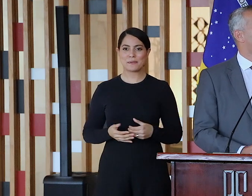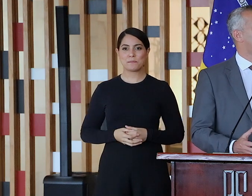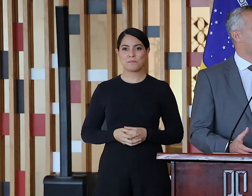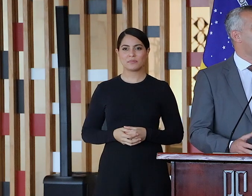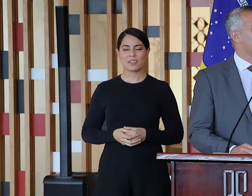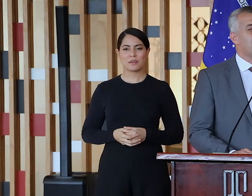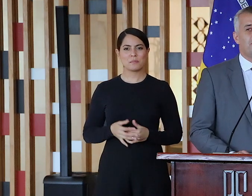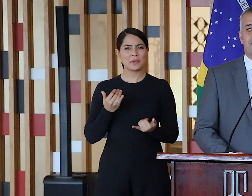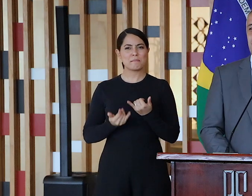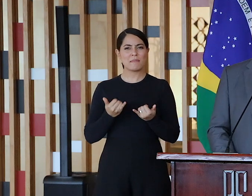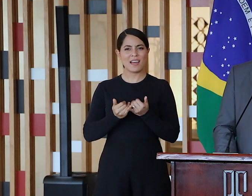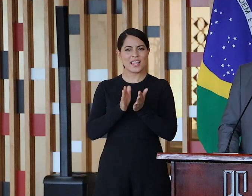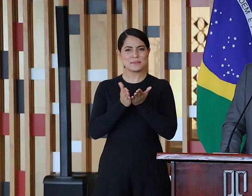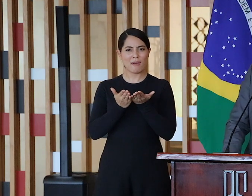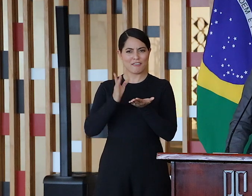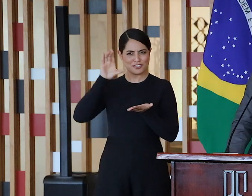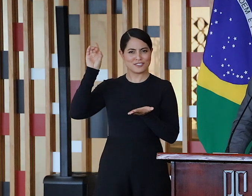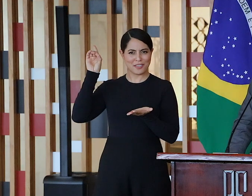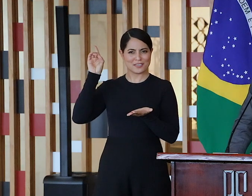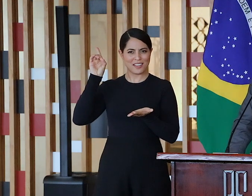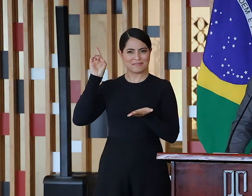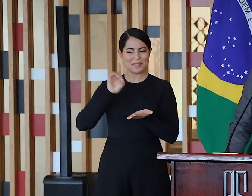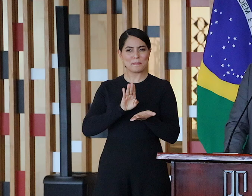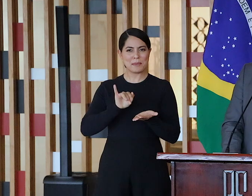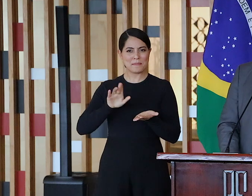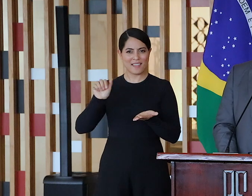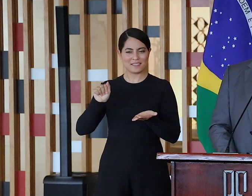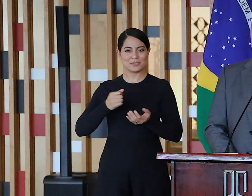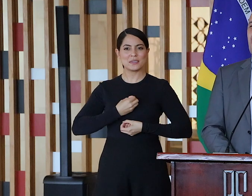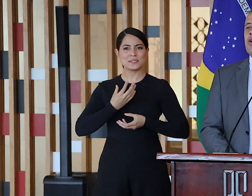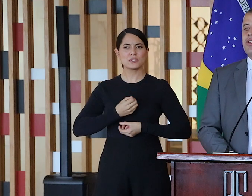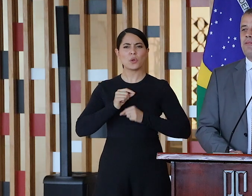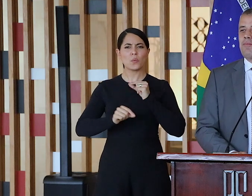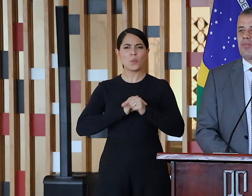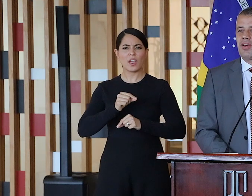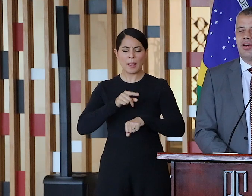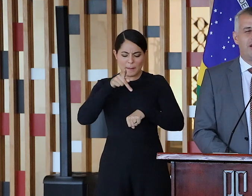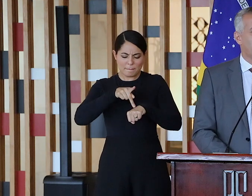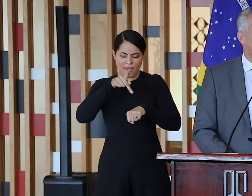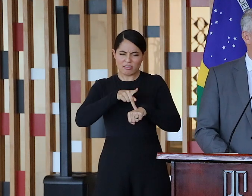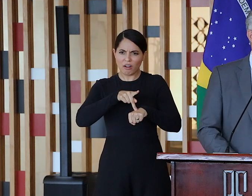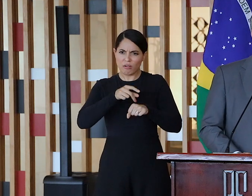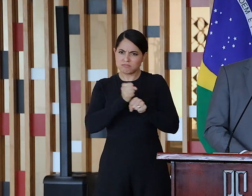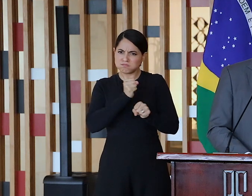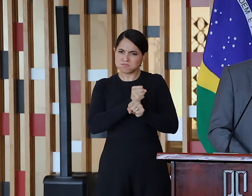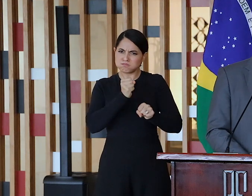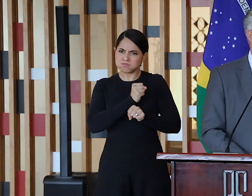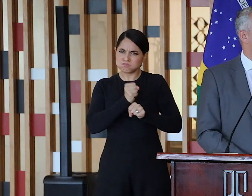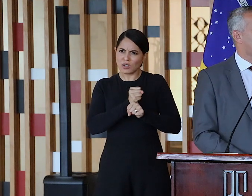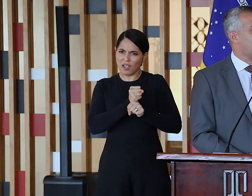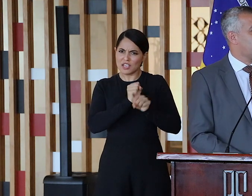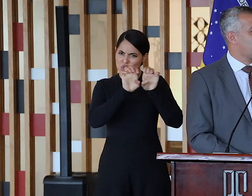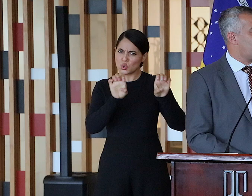quase que bíblica essa nossa ação aqui hoje, porque é bíblica a expressão construir sobre a rocha. E nós estamos literalmente